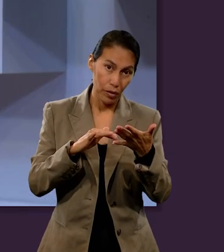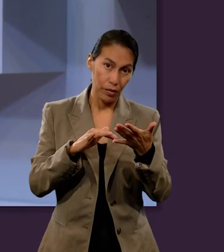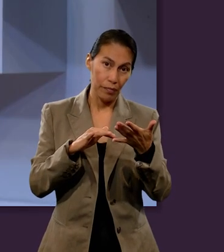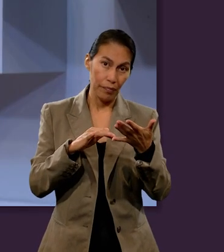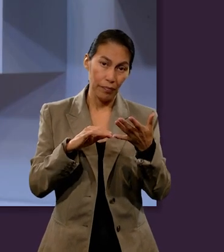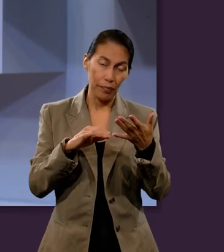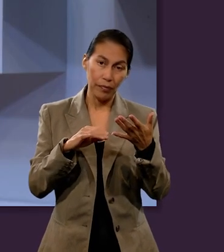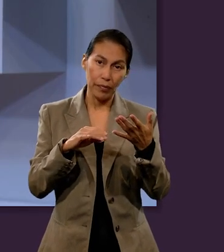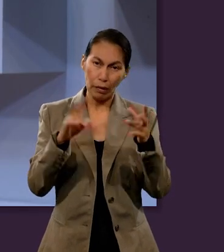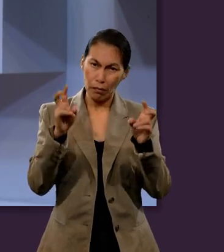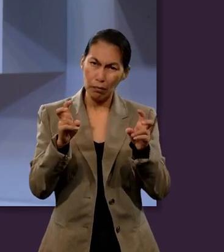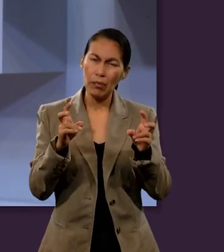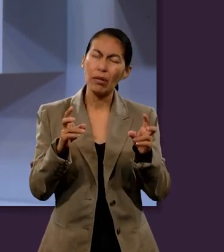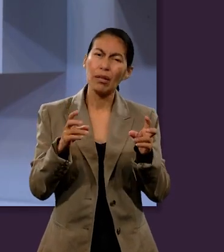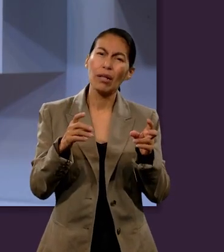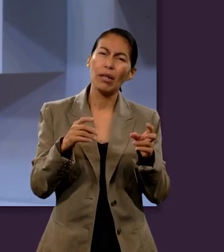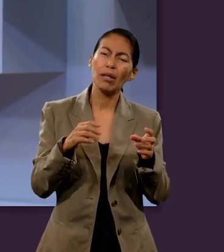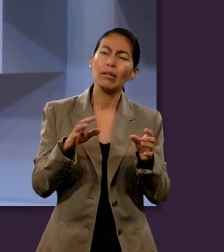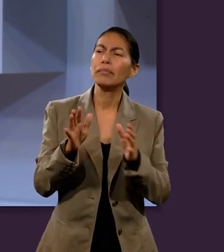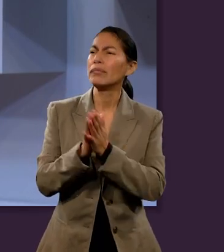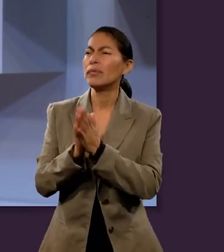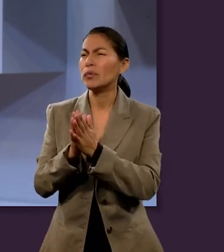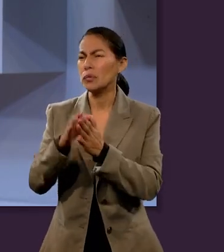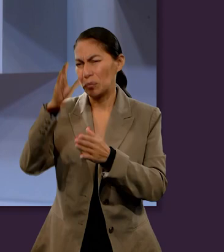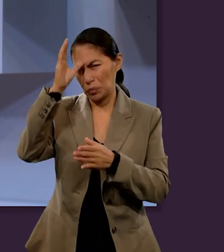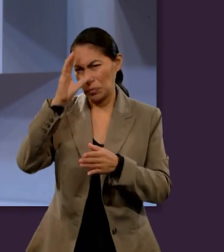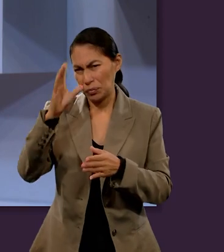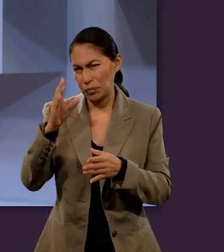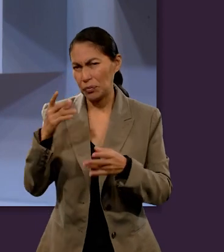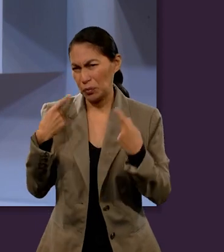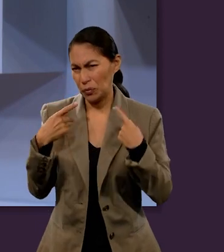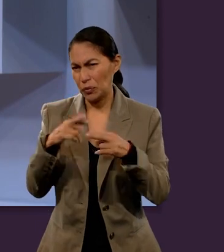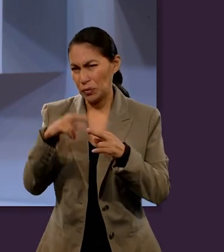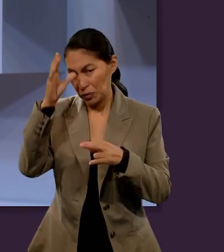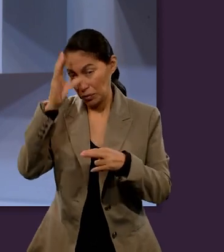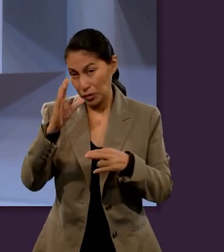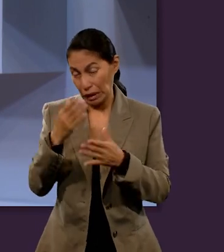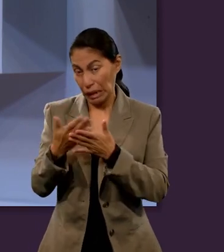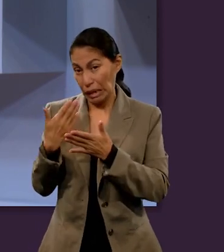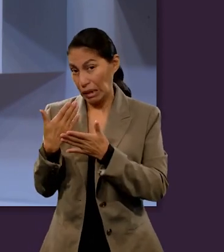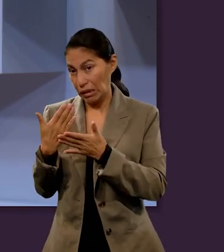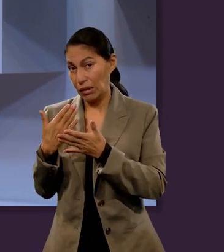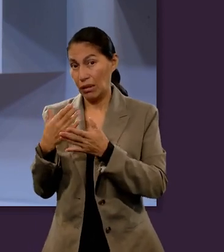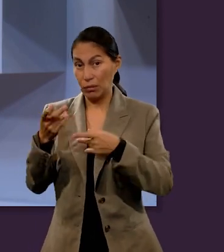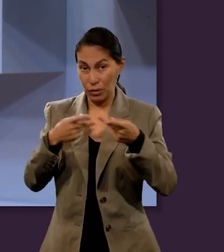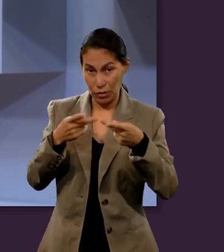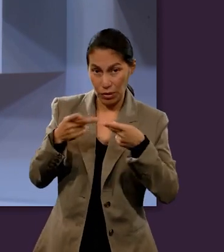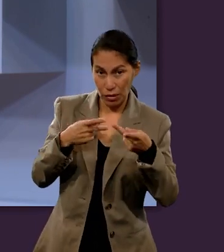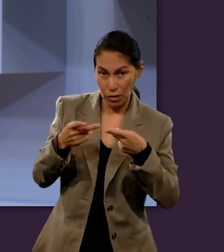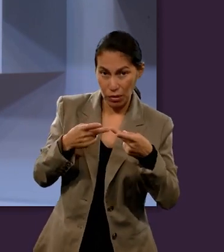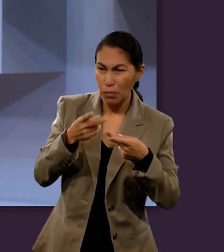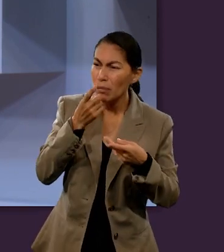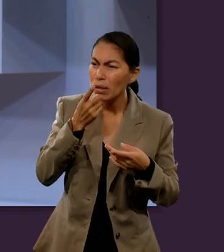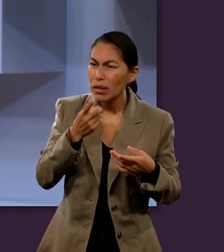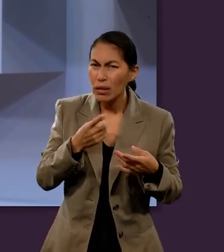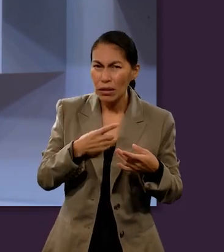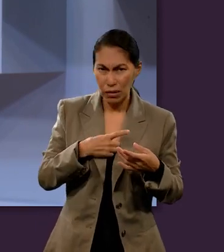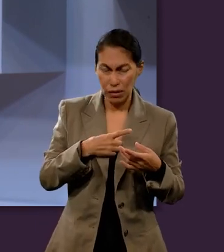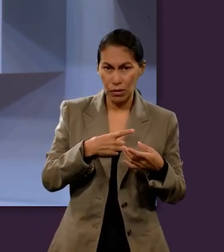leyendo sobre este tema. Y, profe Ciprián, hace un momento, mientras nos preparábamos para este